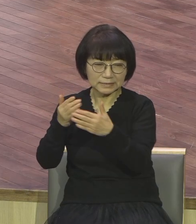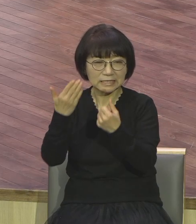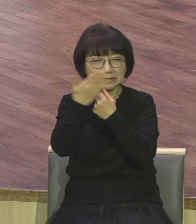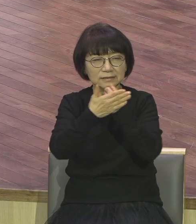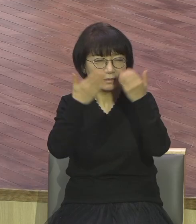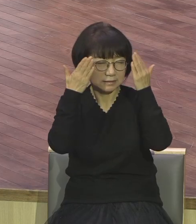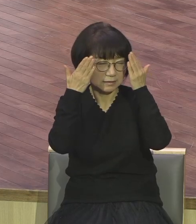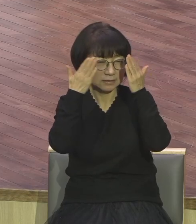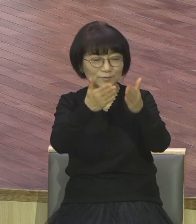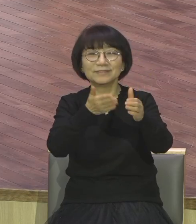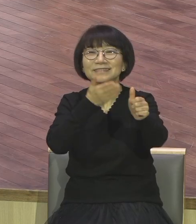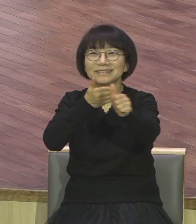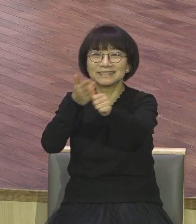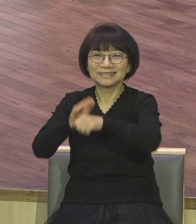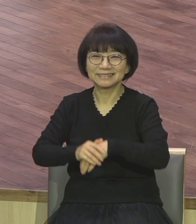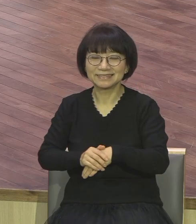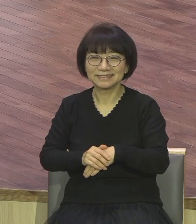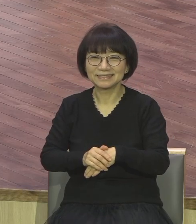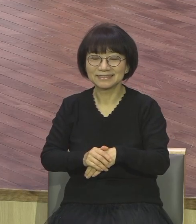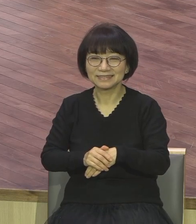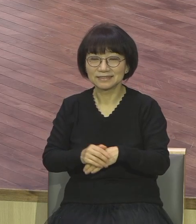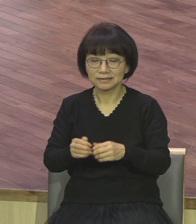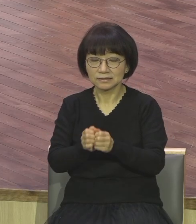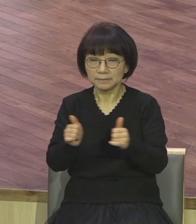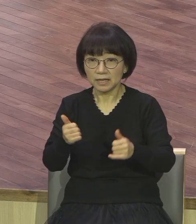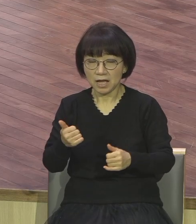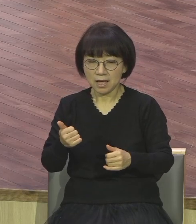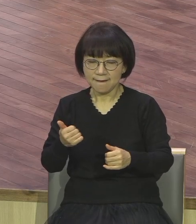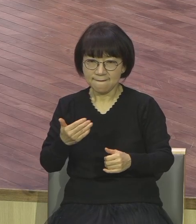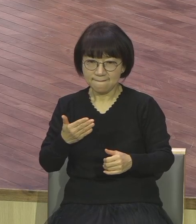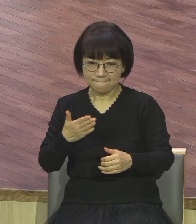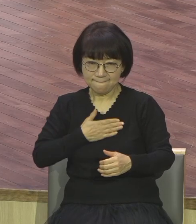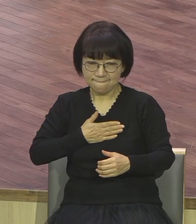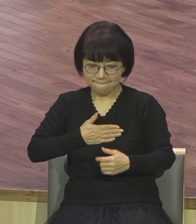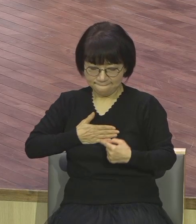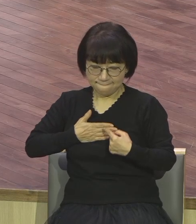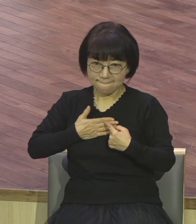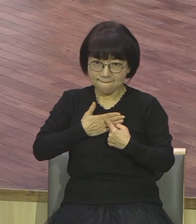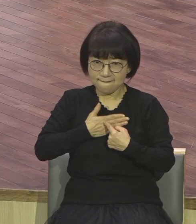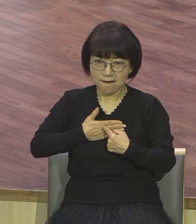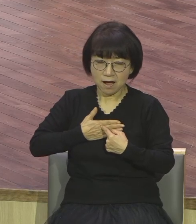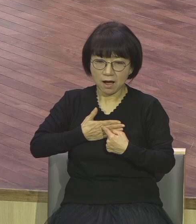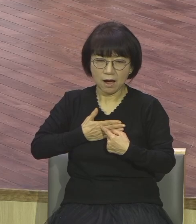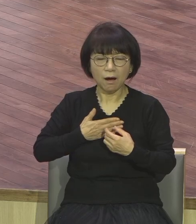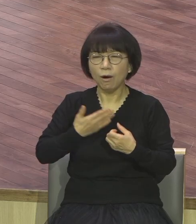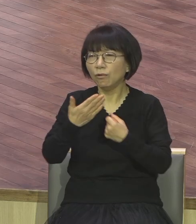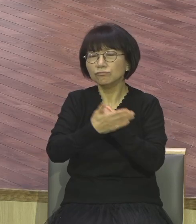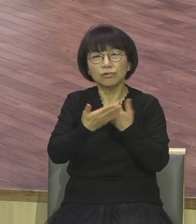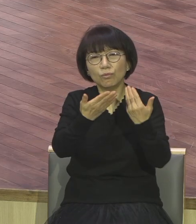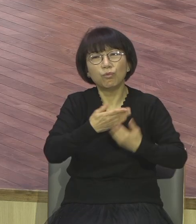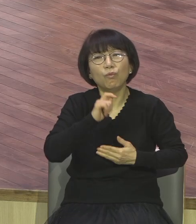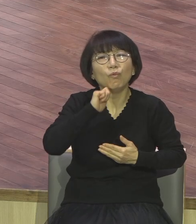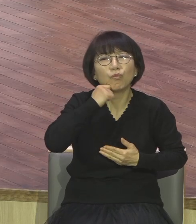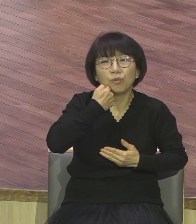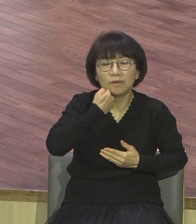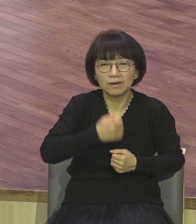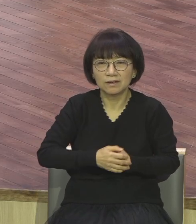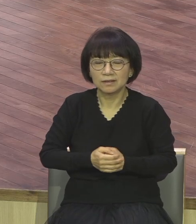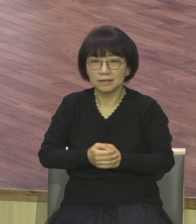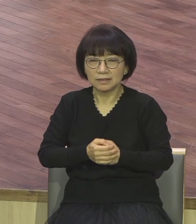기분 나쁘게 자유상하면 은혜가 안 돼요 은혜를 못 가서 예비 실패해버리면 끝나는 겁니다 사단 박수치는 겁니다 사단 계획대로 다 되는 겁니다